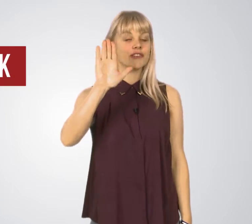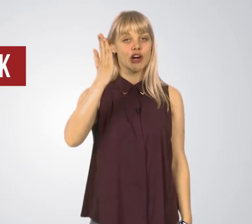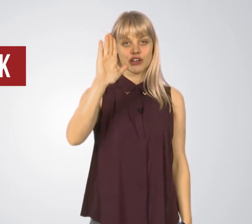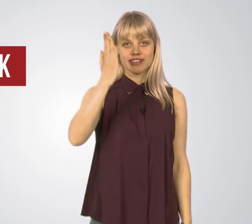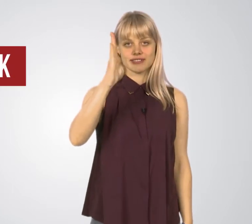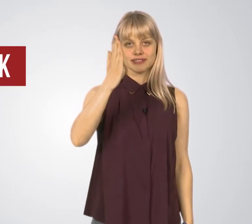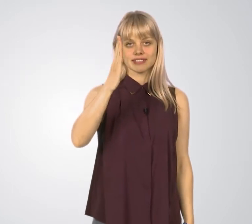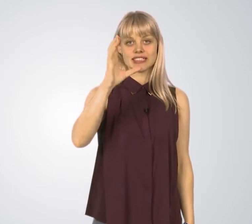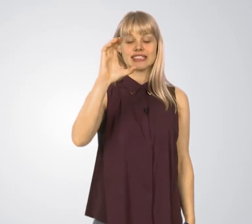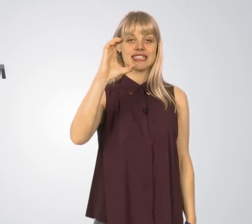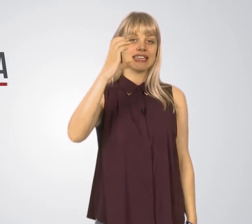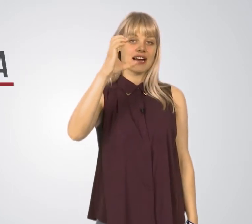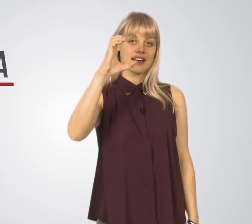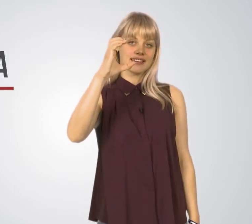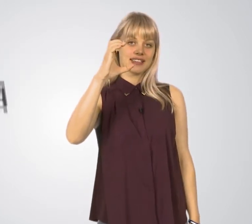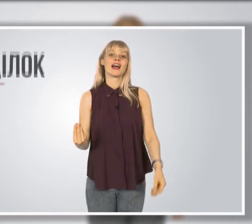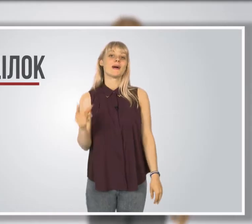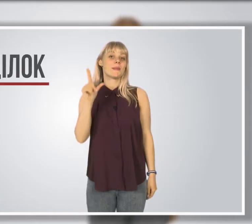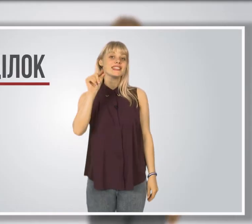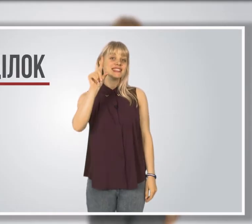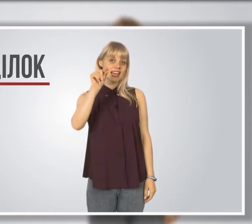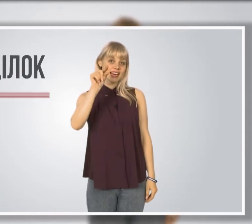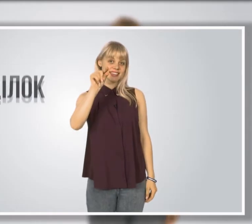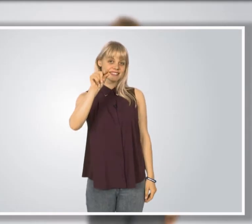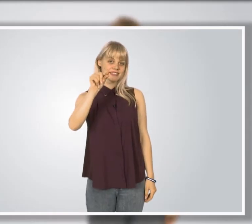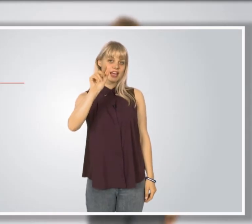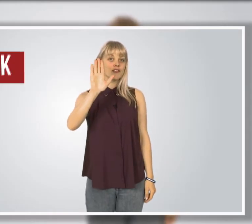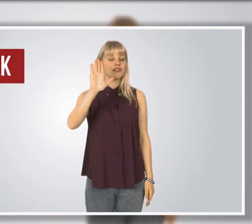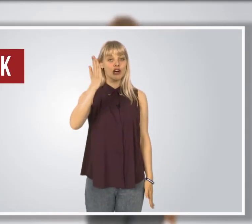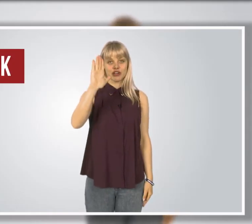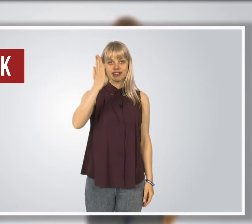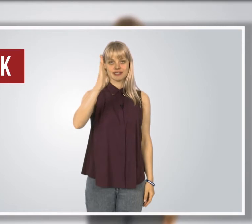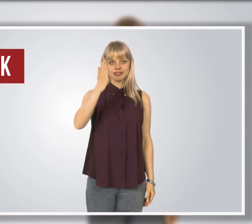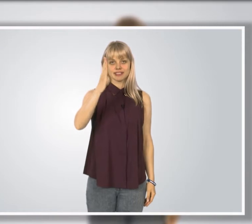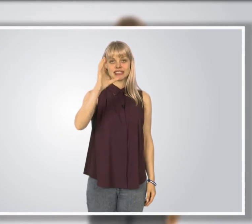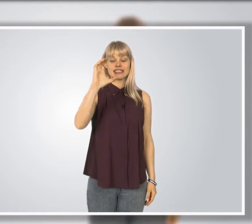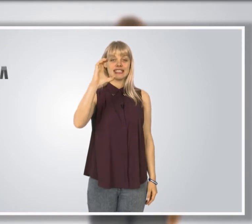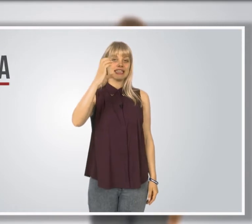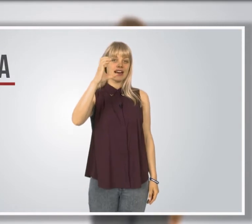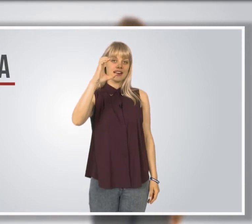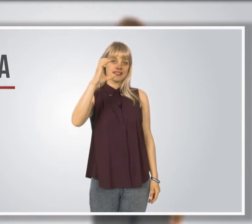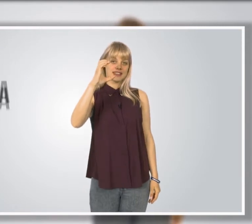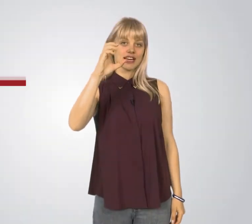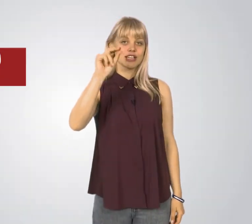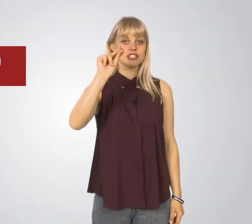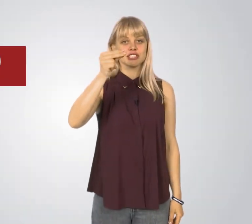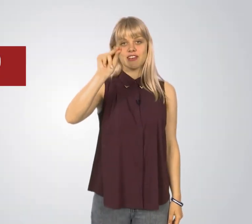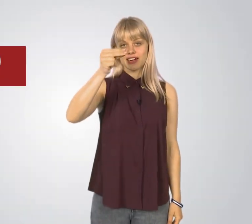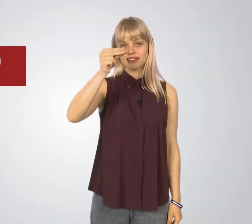вторник, среда. Понедельник, вторник, среда. Четверг,